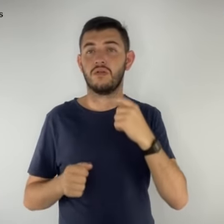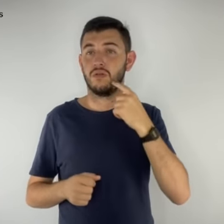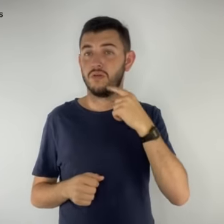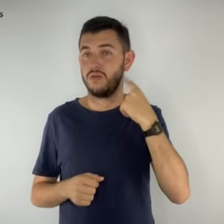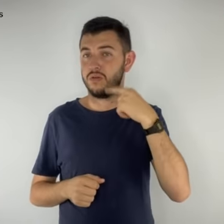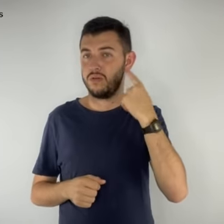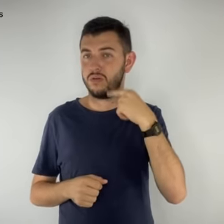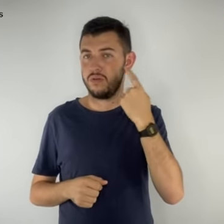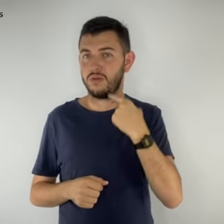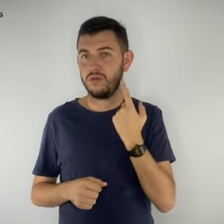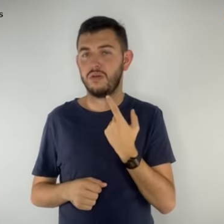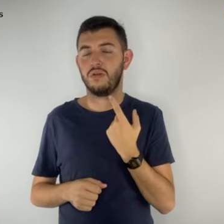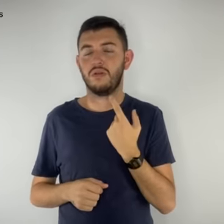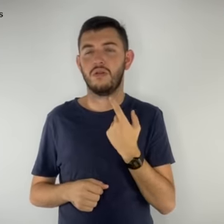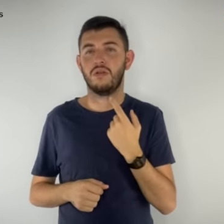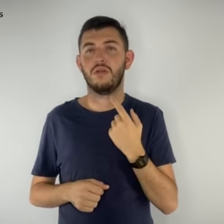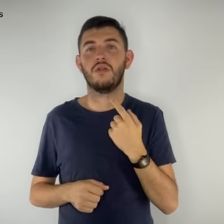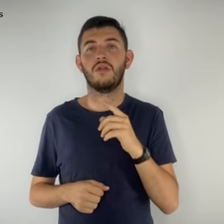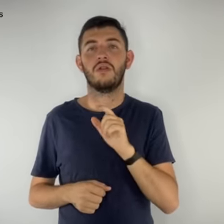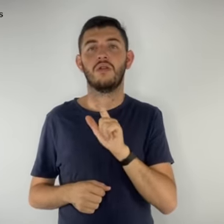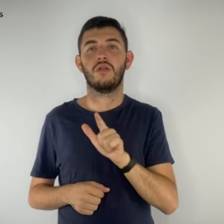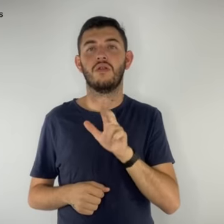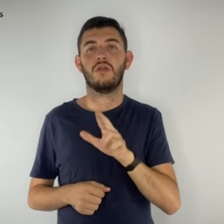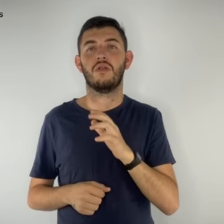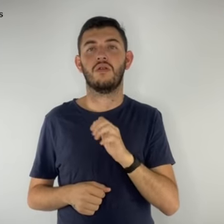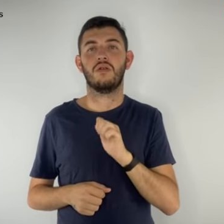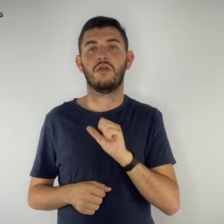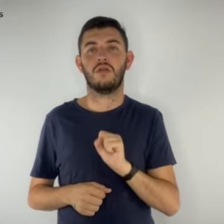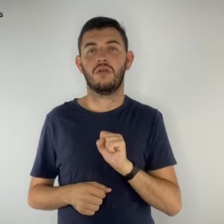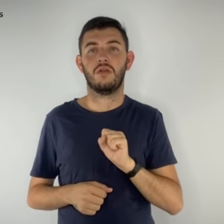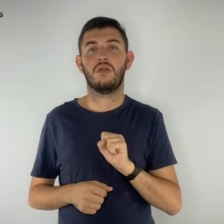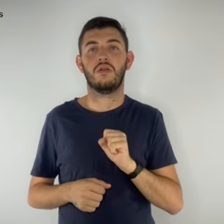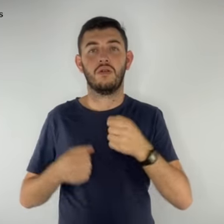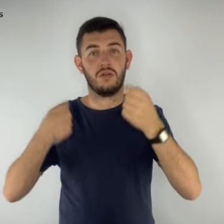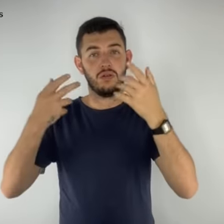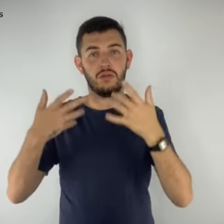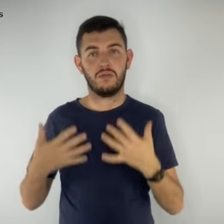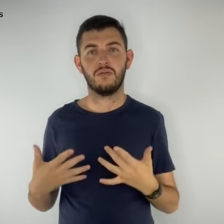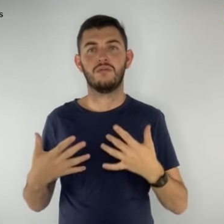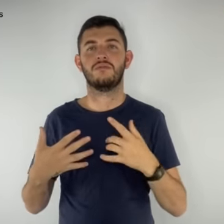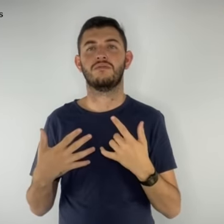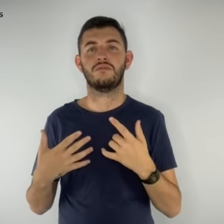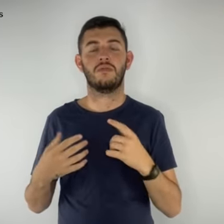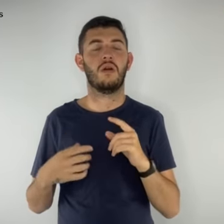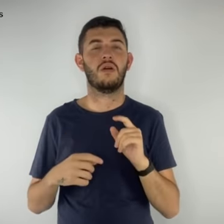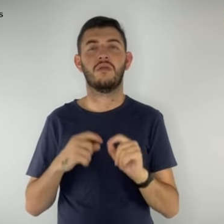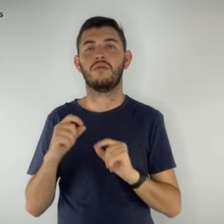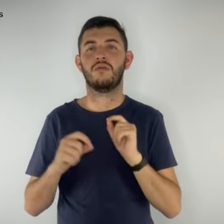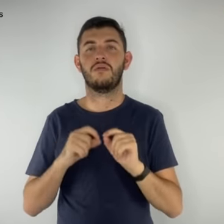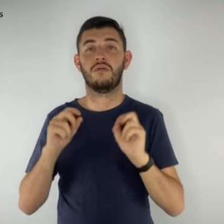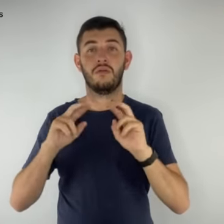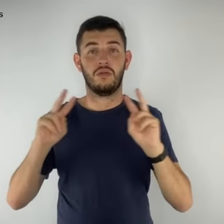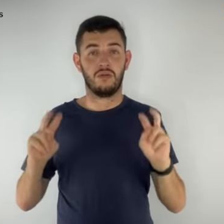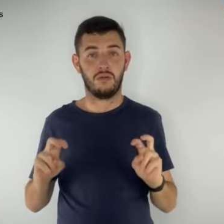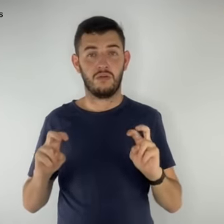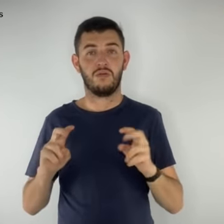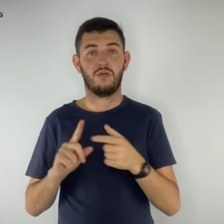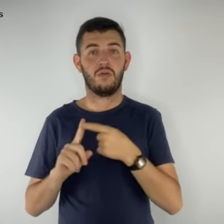o advogado Dr. Lucas Mori, falaram um pouco sobre o assunto que